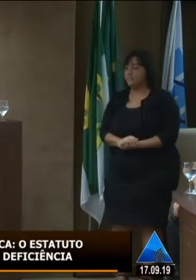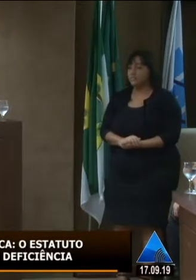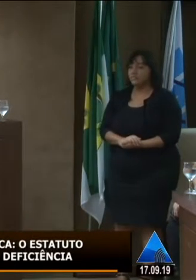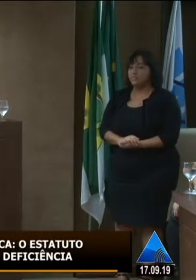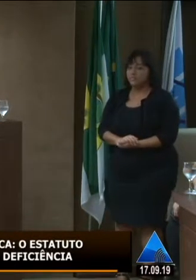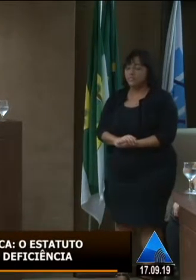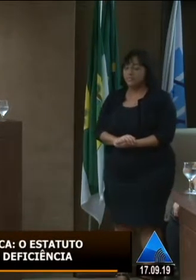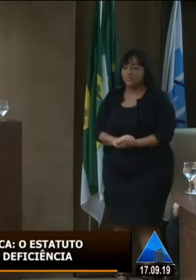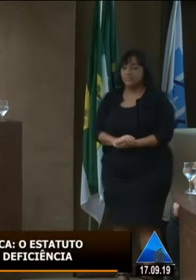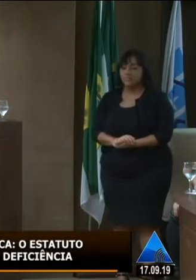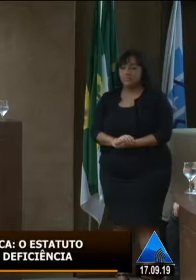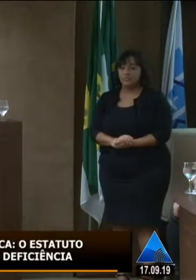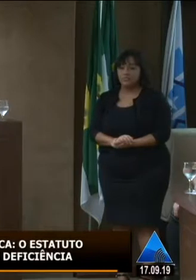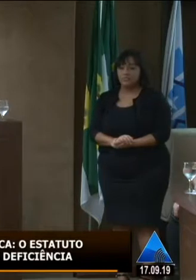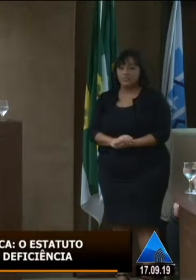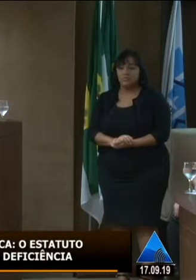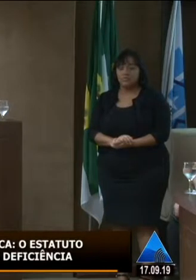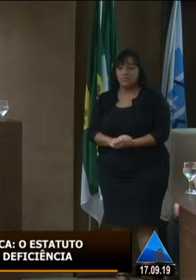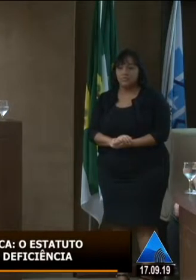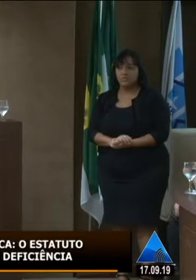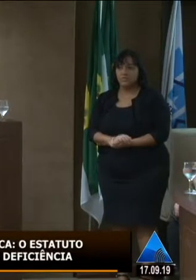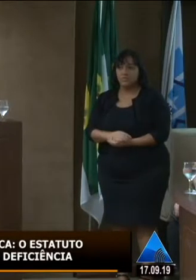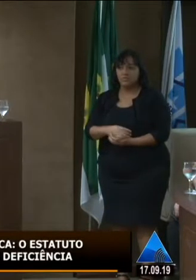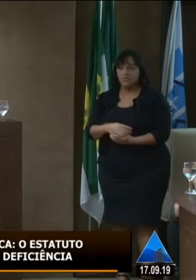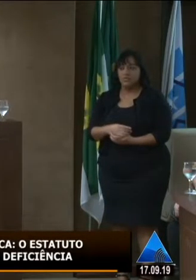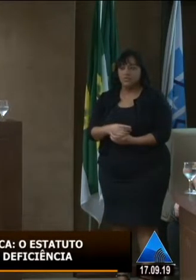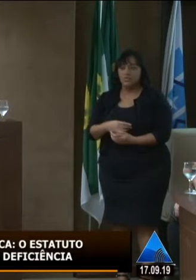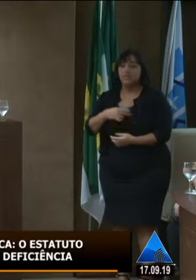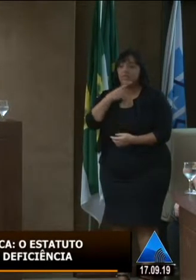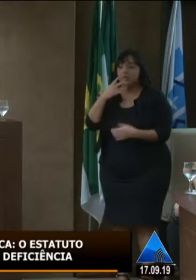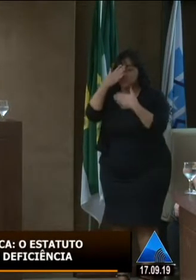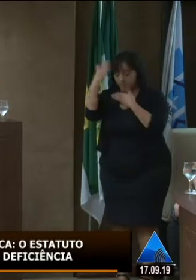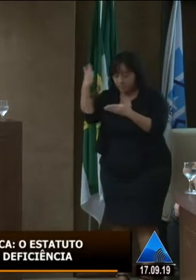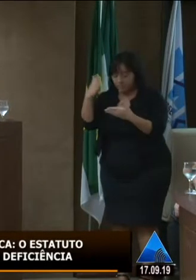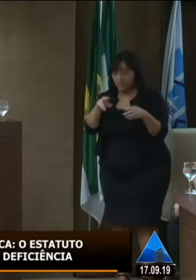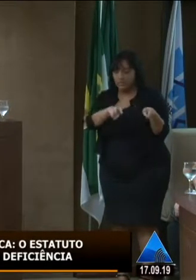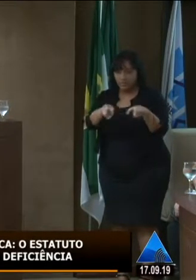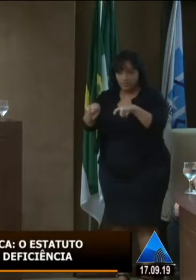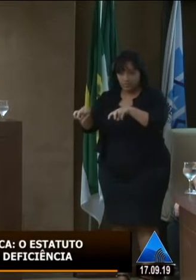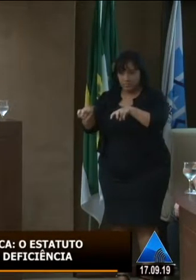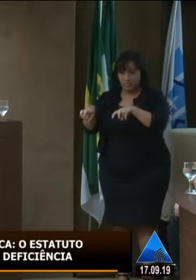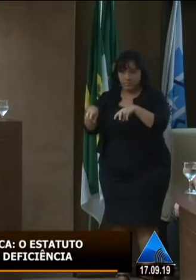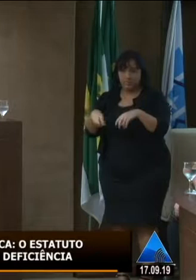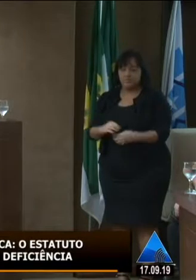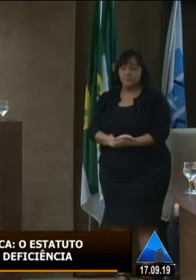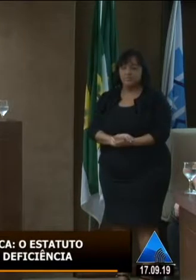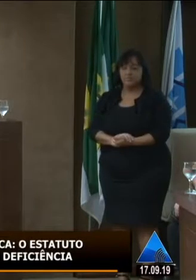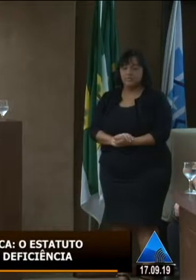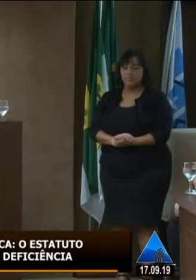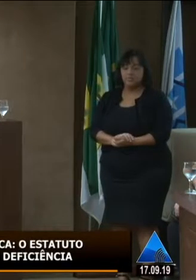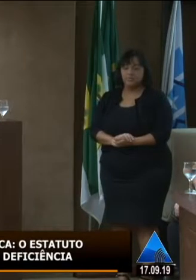do qual eu salto na mesa e ábido no presidente do Conselho Estadual,